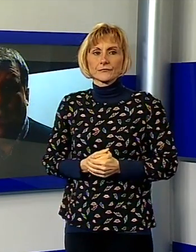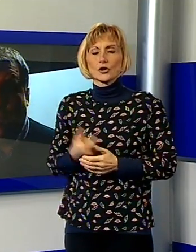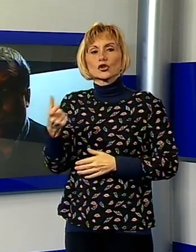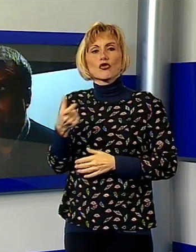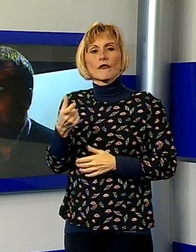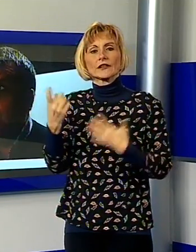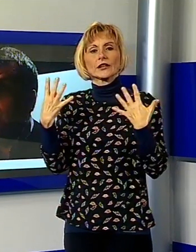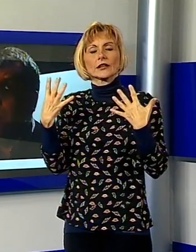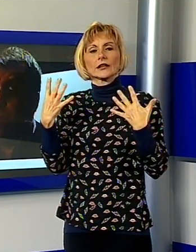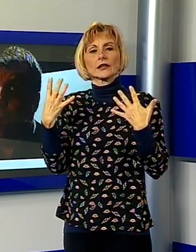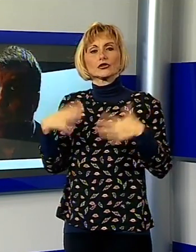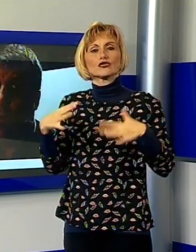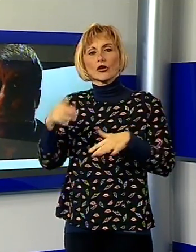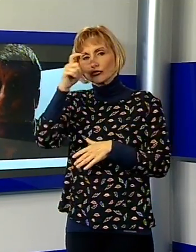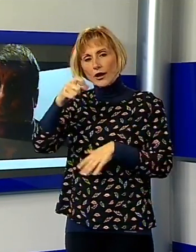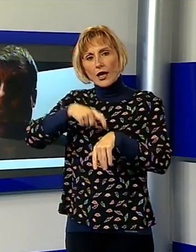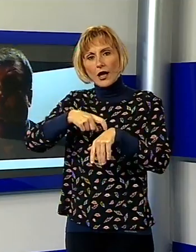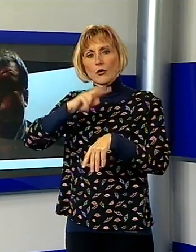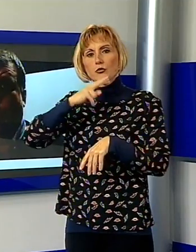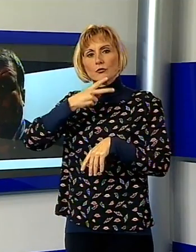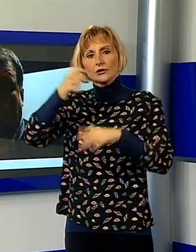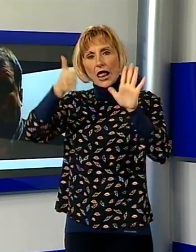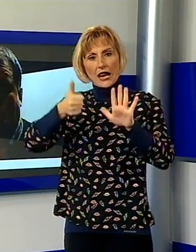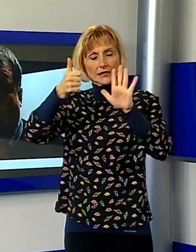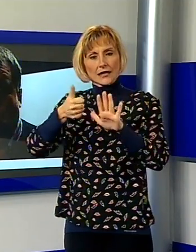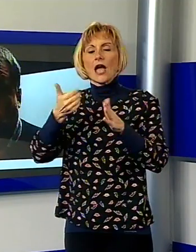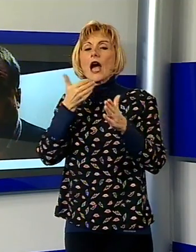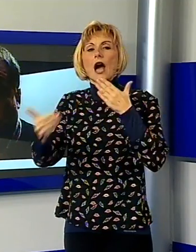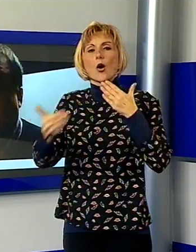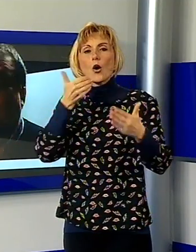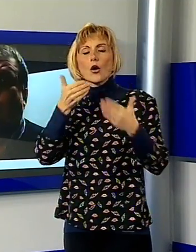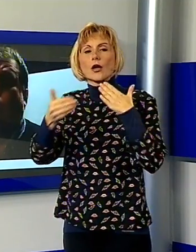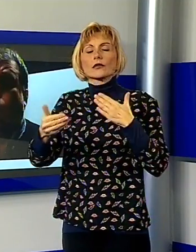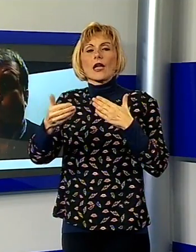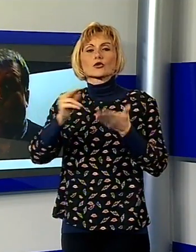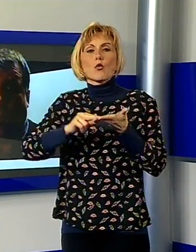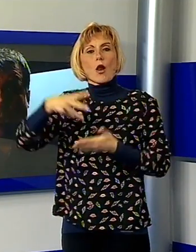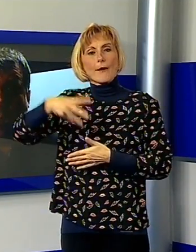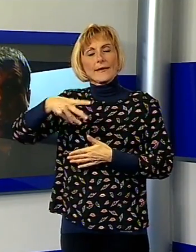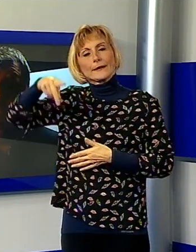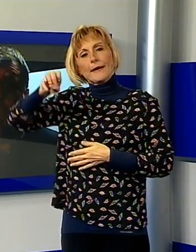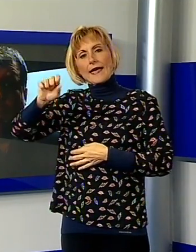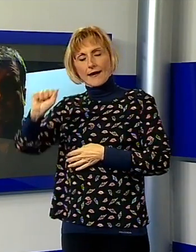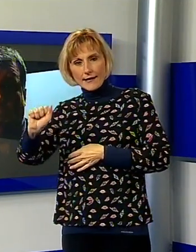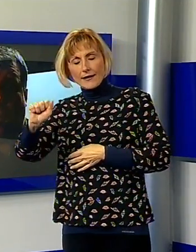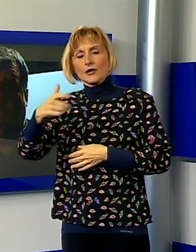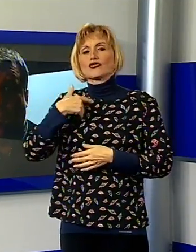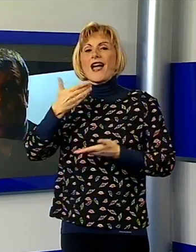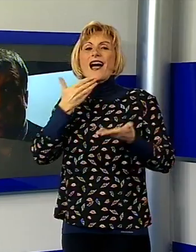18 presso l'auditorium delle scuole medie Ricopea ci sarà questa assemblea di presentazione della scuola,